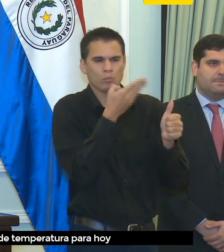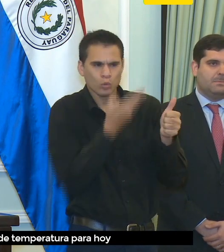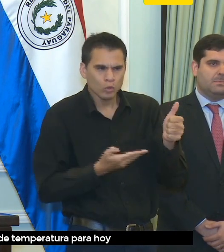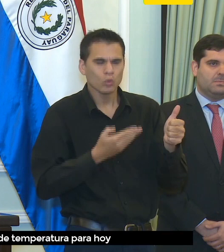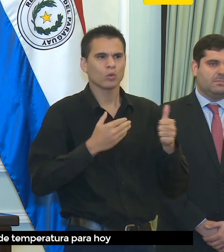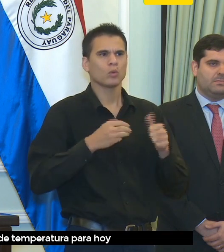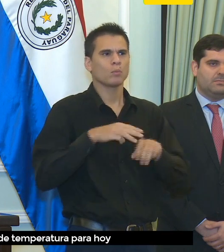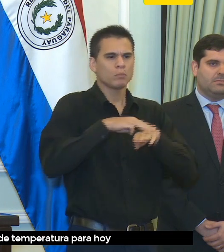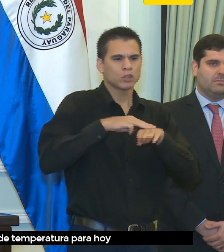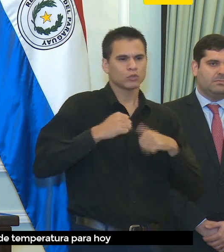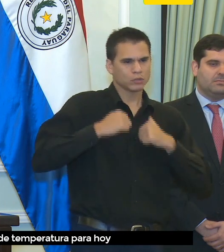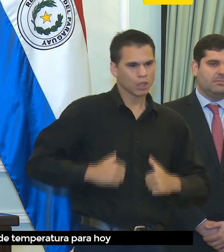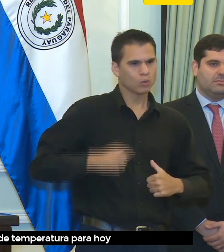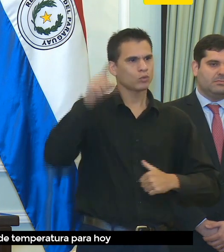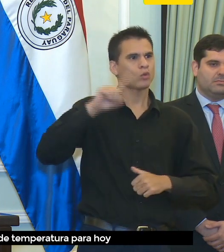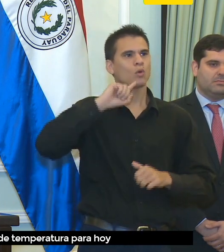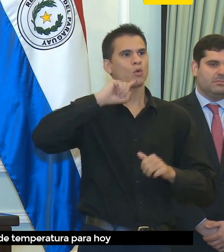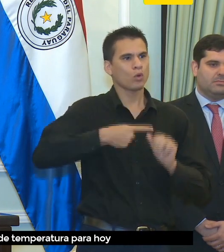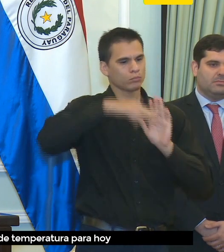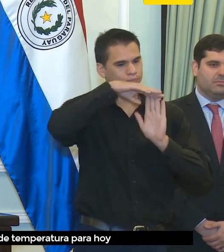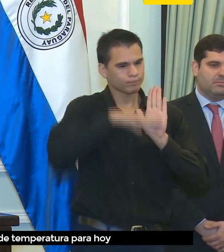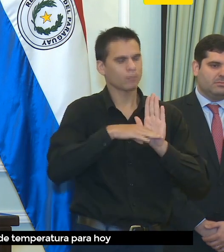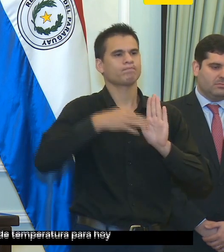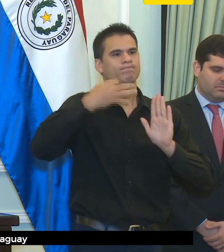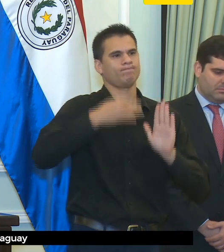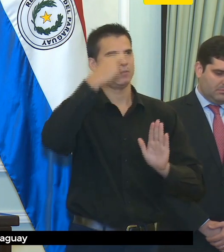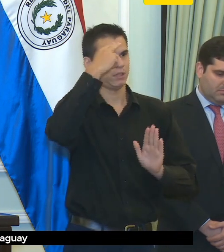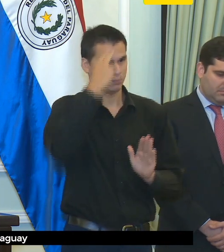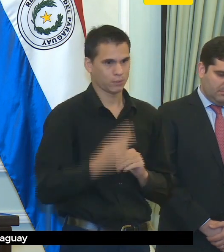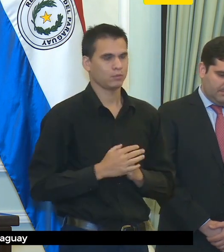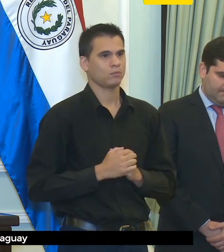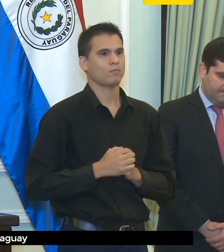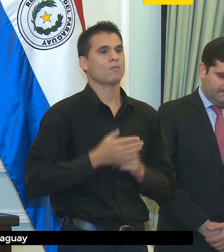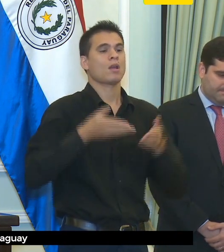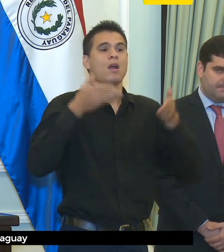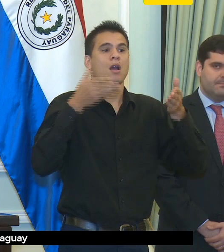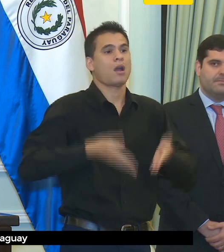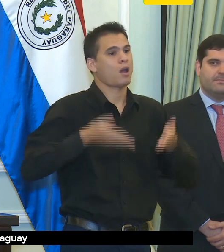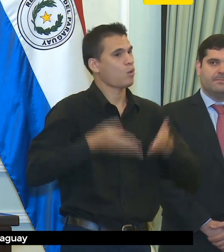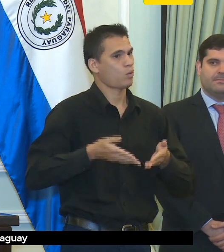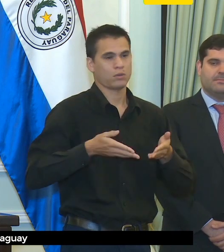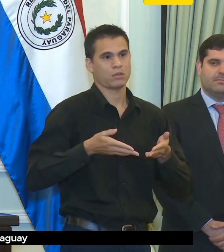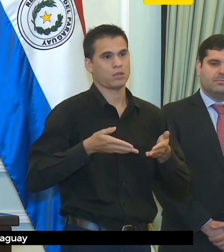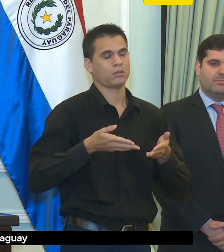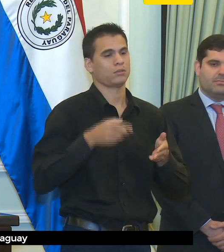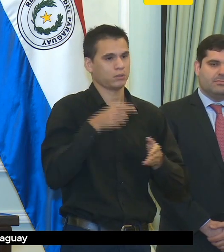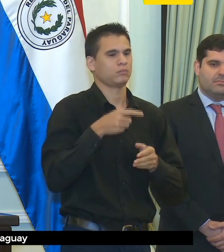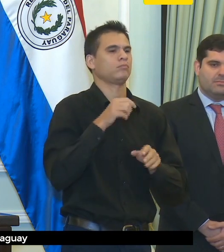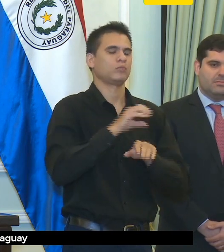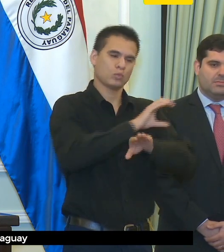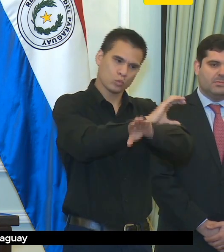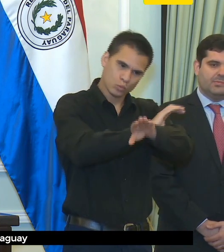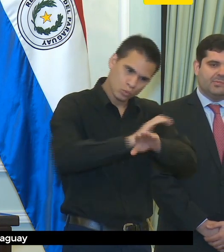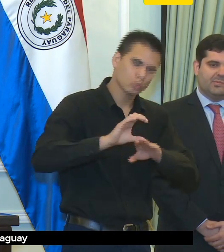arranca así el Ministro Vins. Y esa es la dinámica. Ahora vamos a continuar